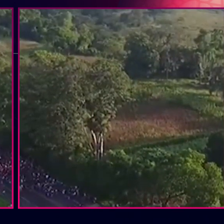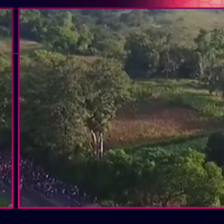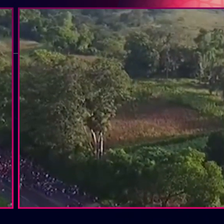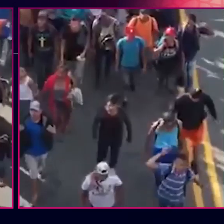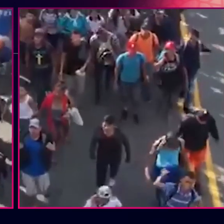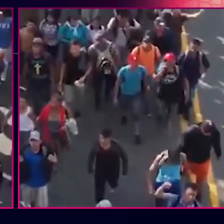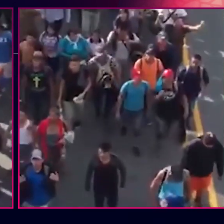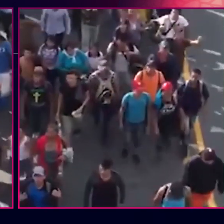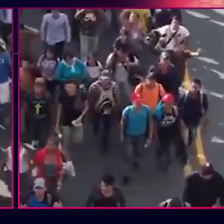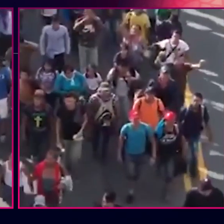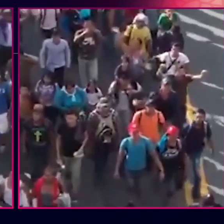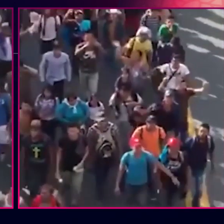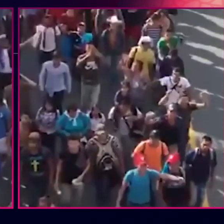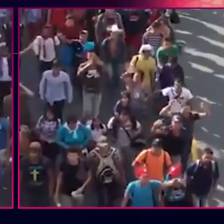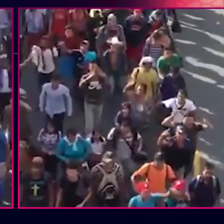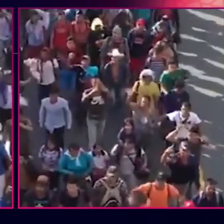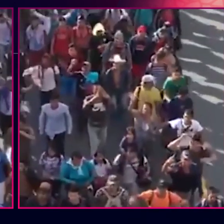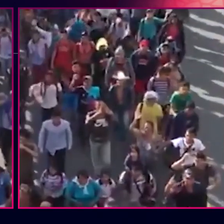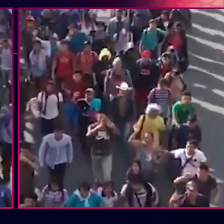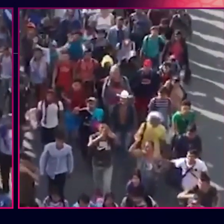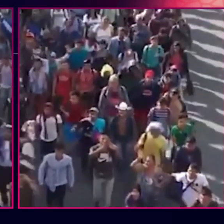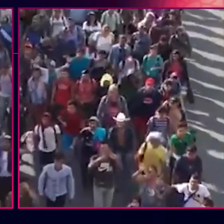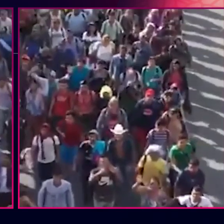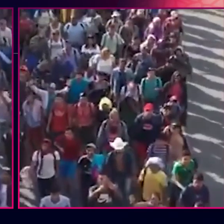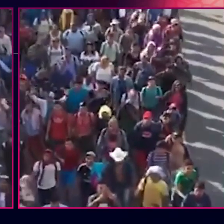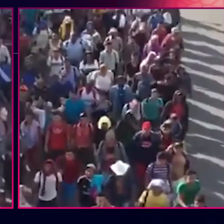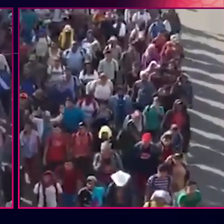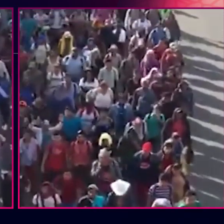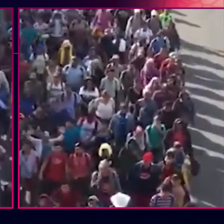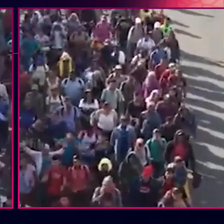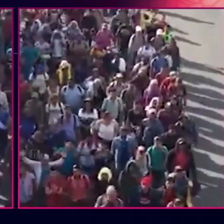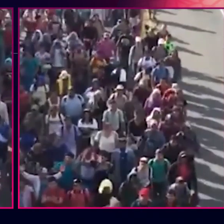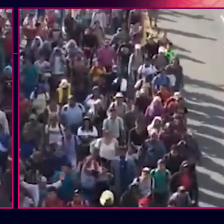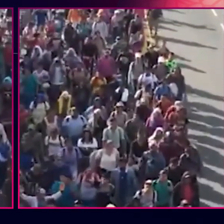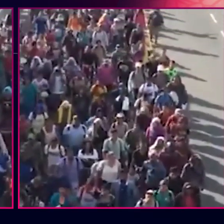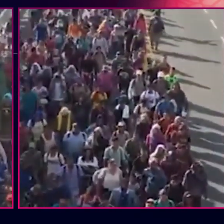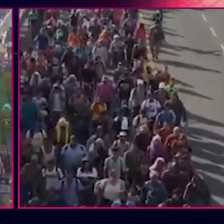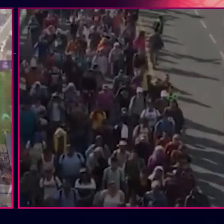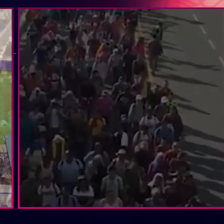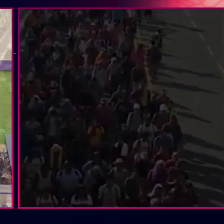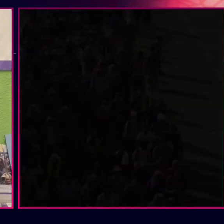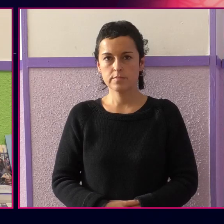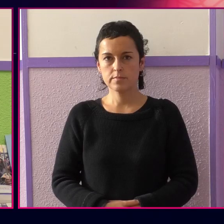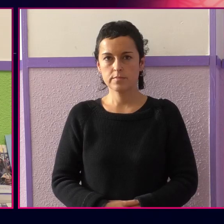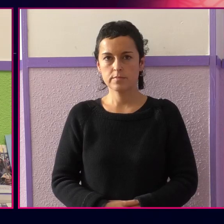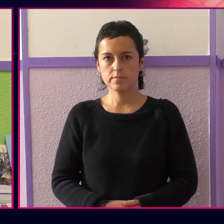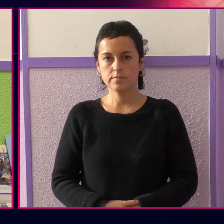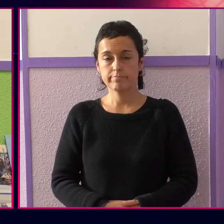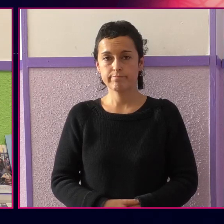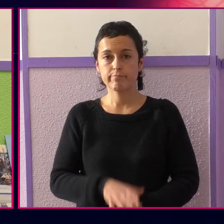pertsonek erdialdeko Amerikan sortutako mugimendua. Iparralderako bide egitea,